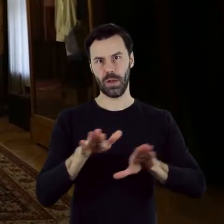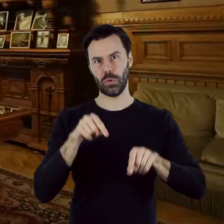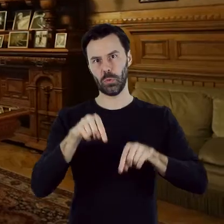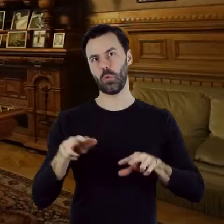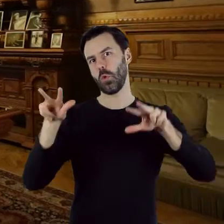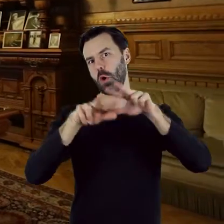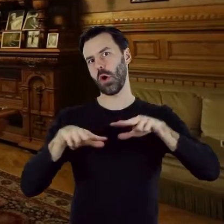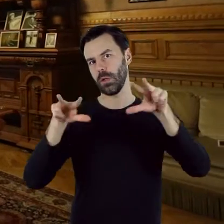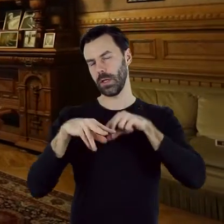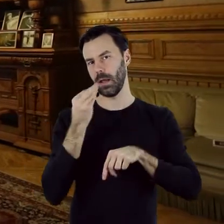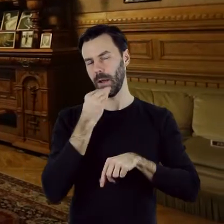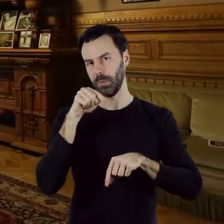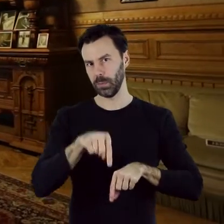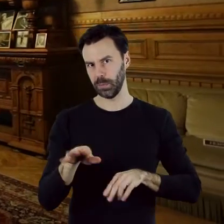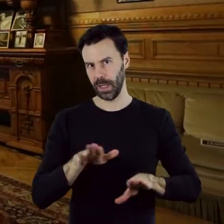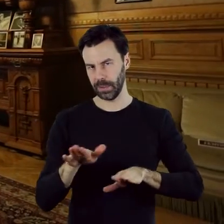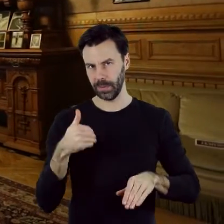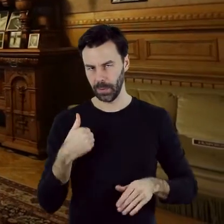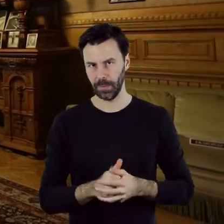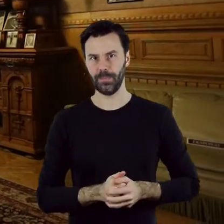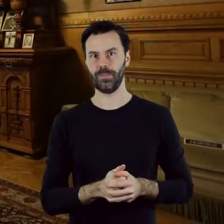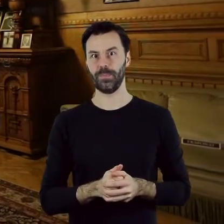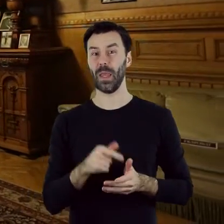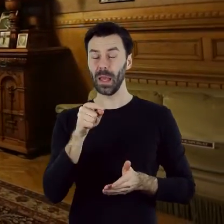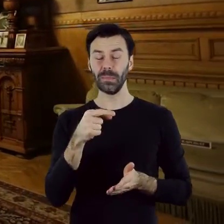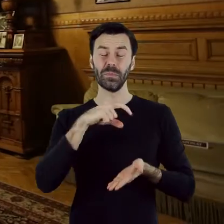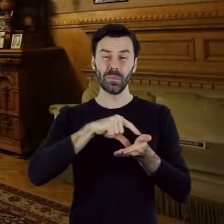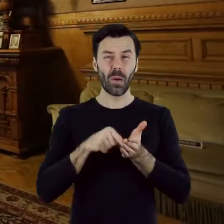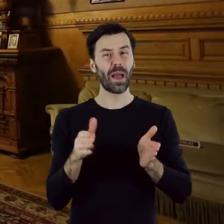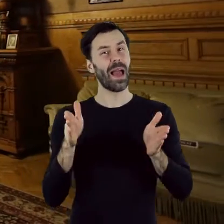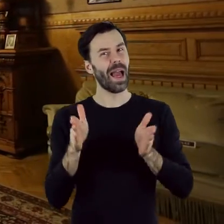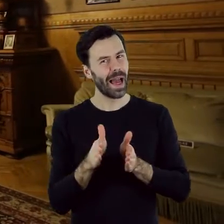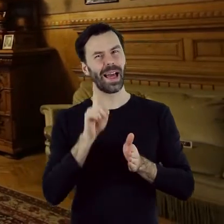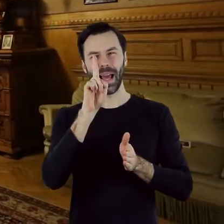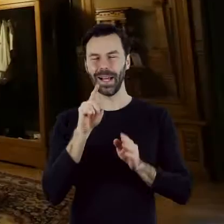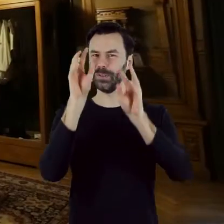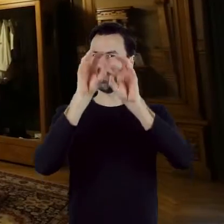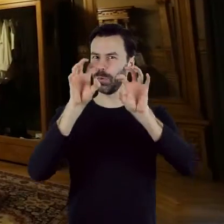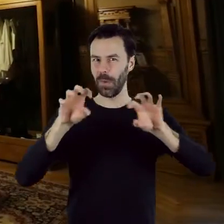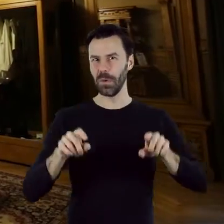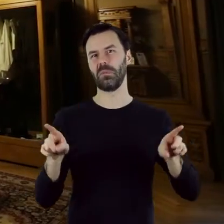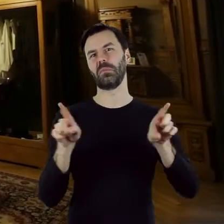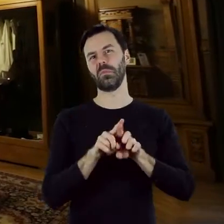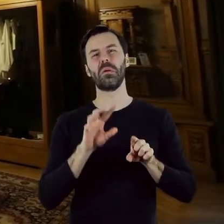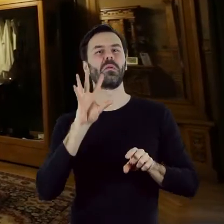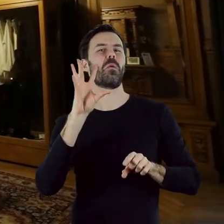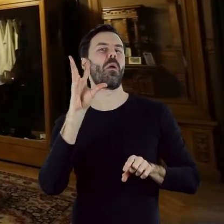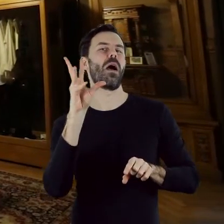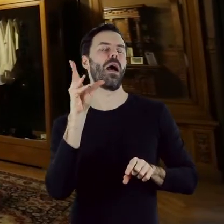w rodzinnym gronie. Pomimo mniejszych rozmiarów, również jej przestrzeń urządzona jest ze smakiem